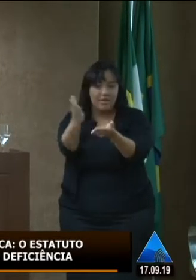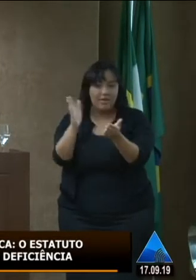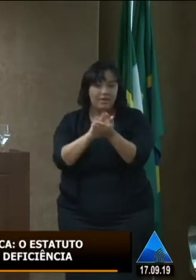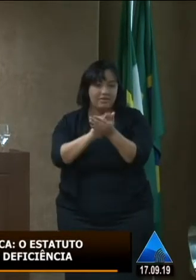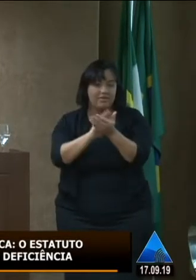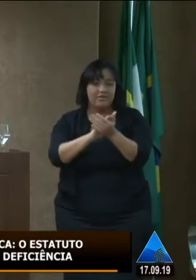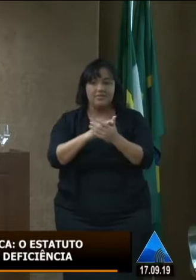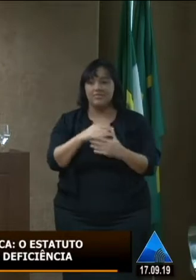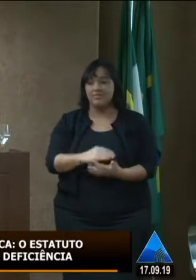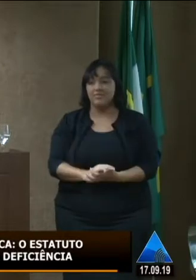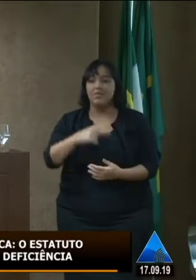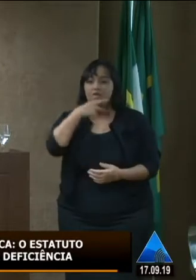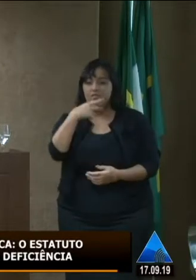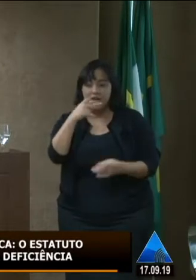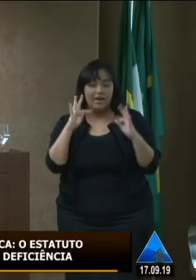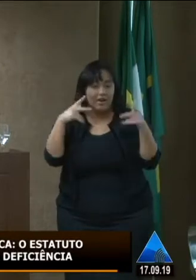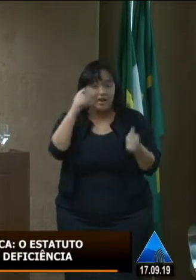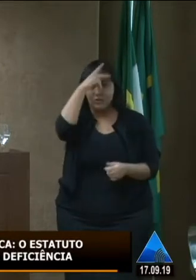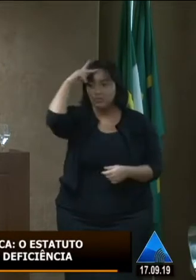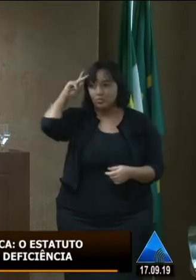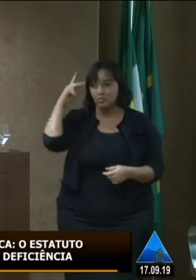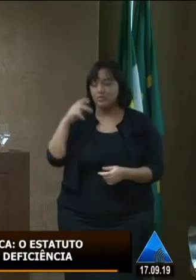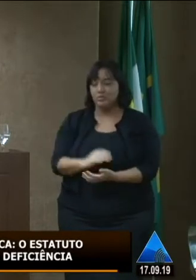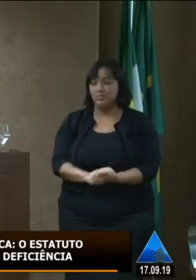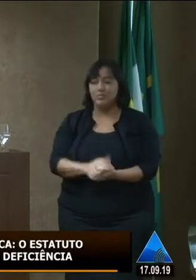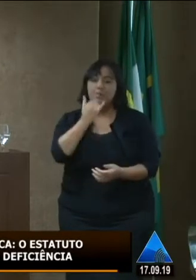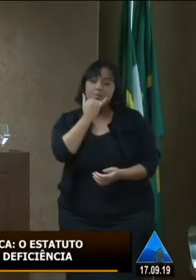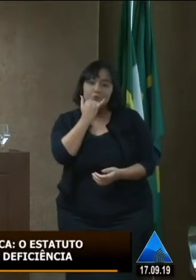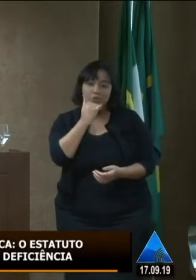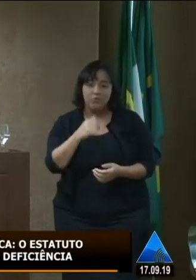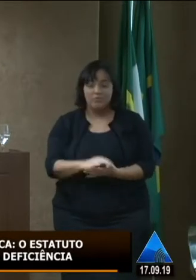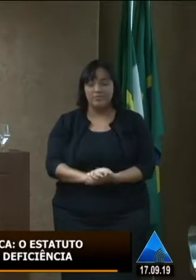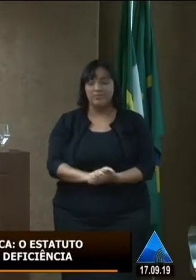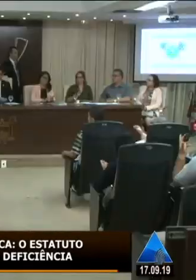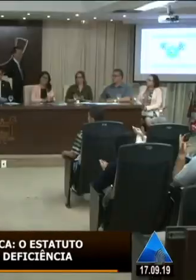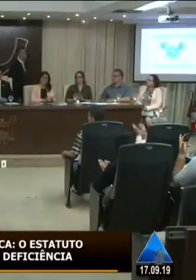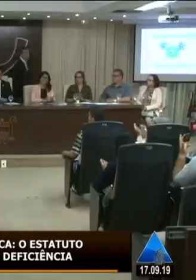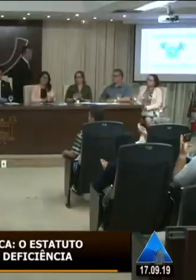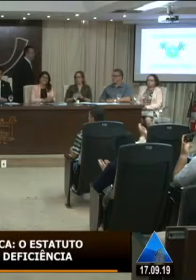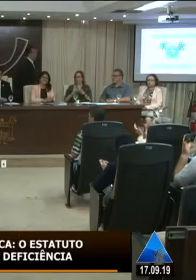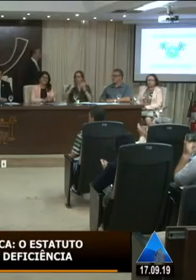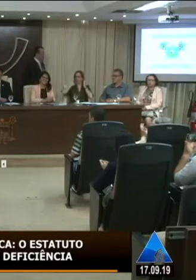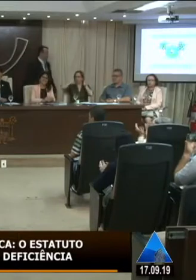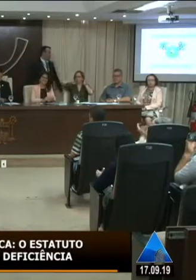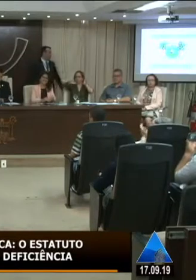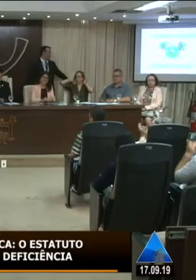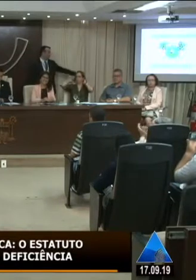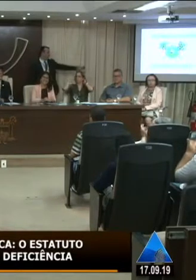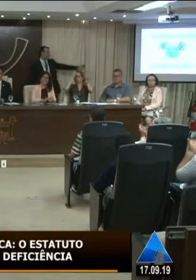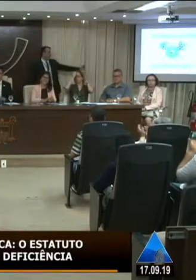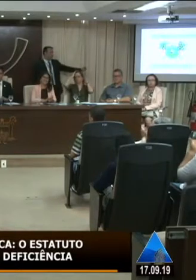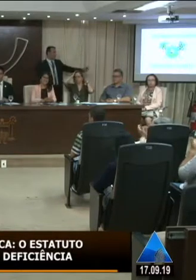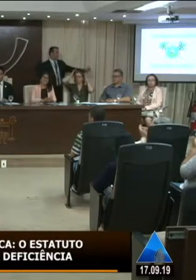oportunidade de dialogar aqui com todos e me perdoe pela minha delonga boa tarde boa tarde agradeço a